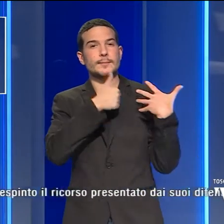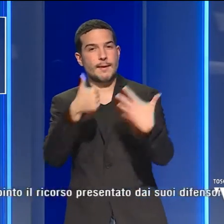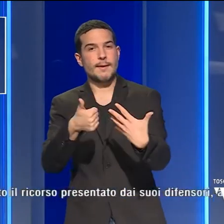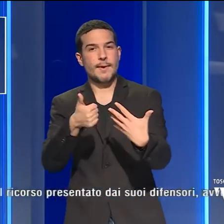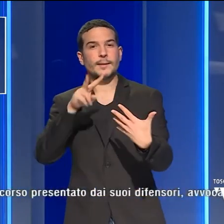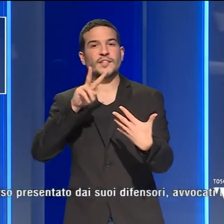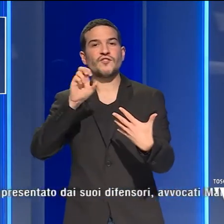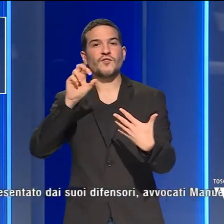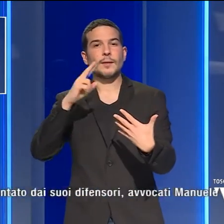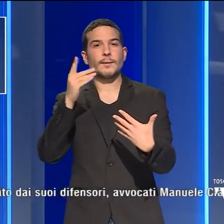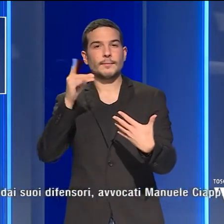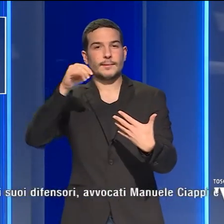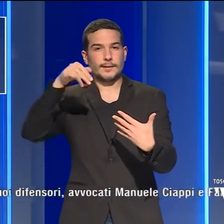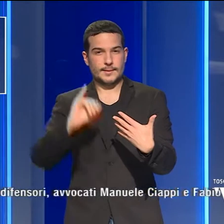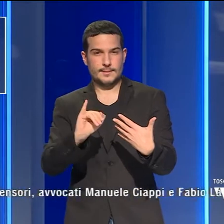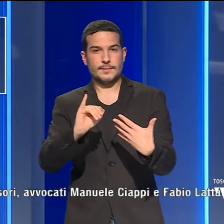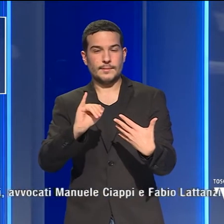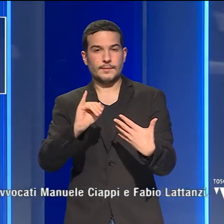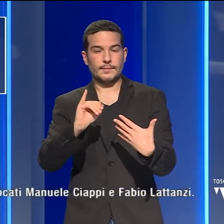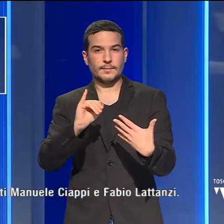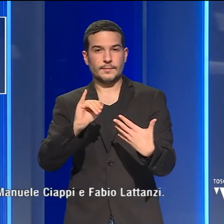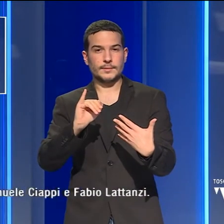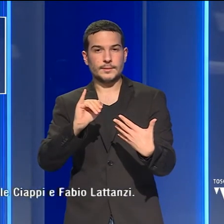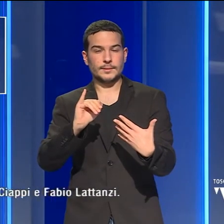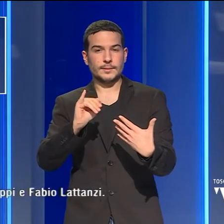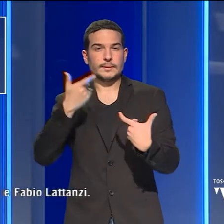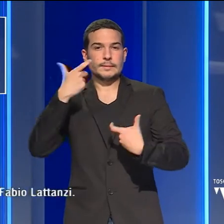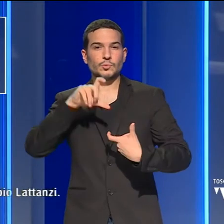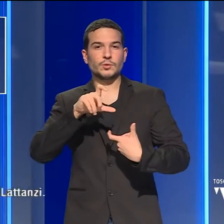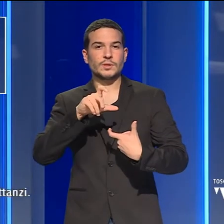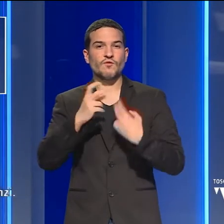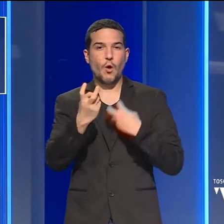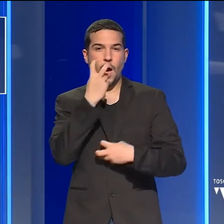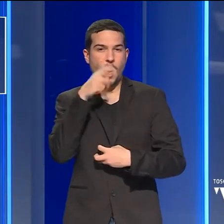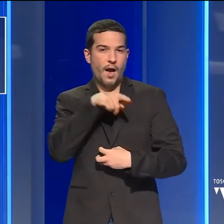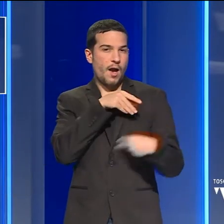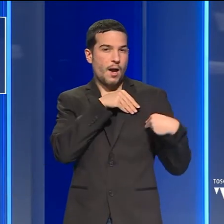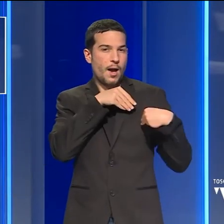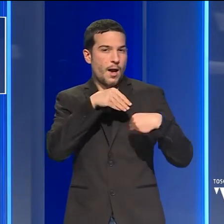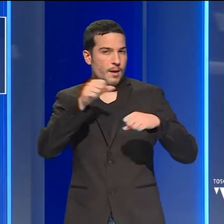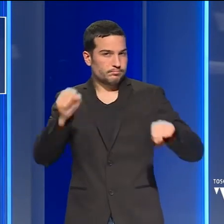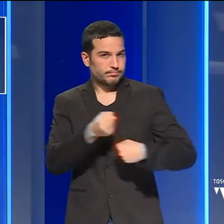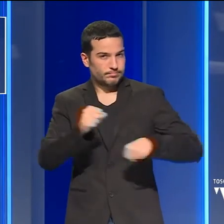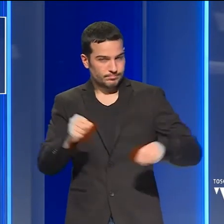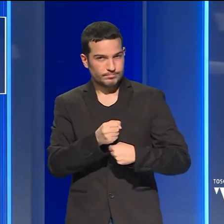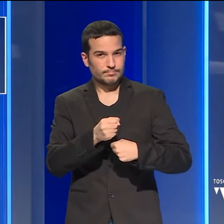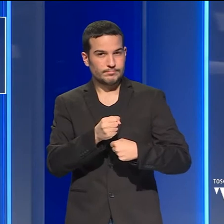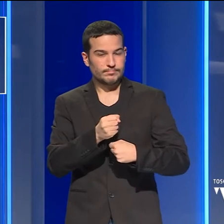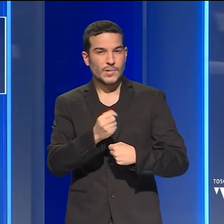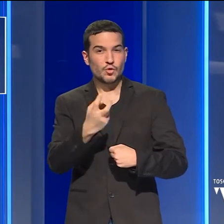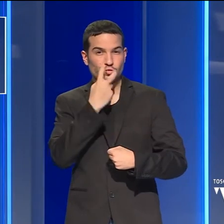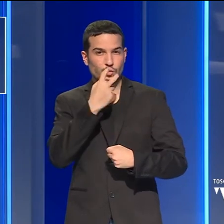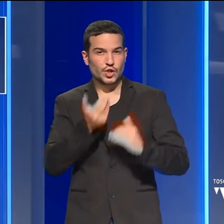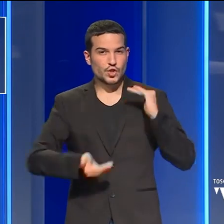Denis Verdini per impedimento di uno dei suoi legali. I giudici della Suprema Corte